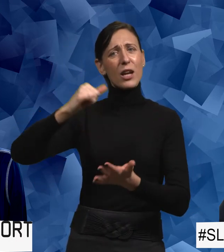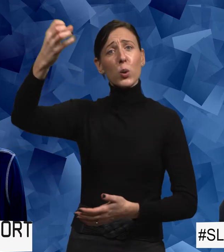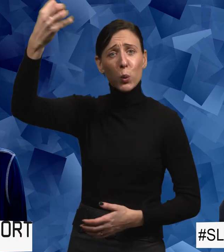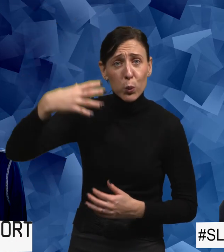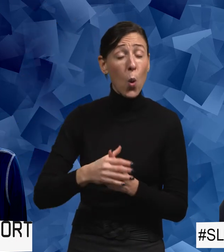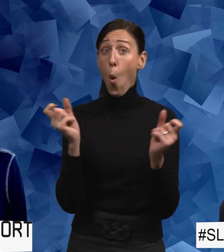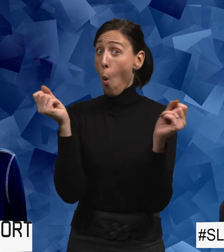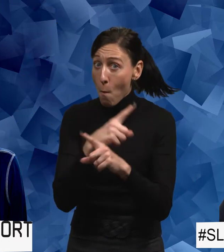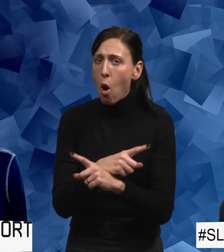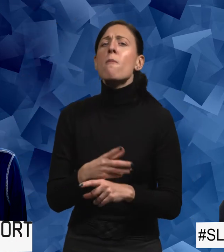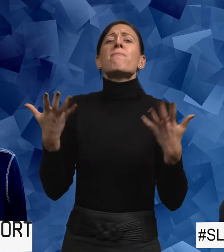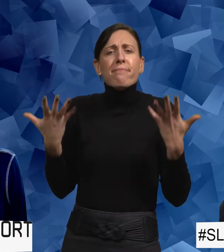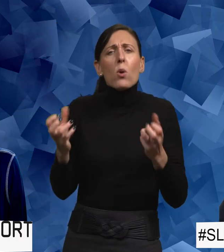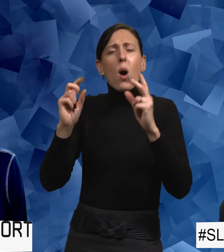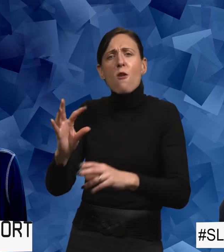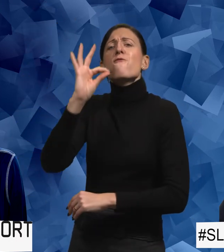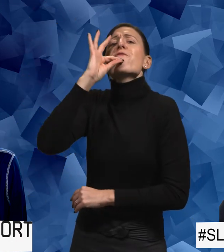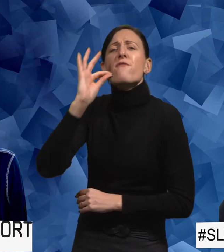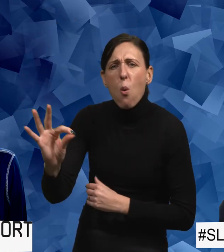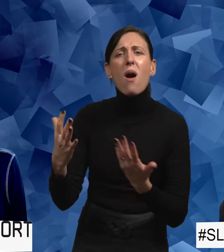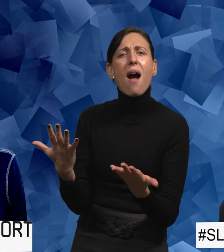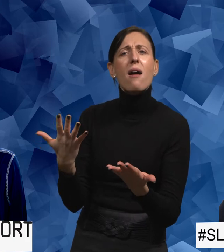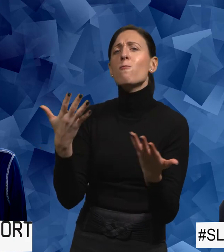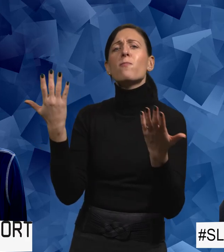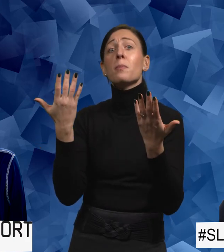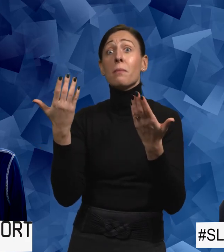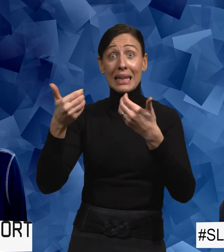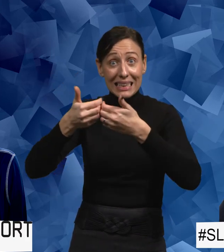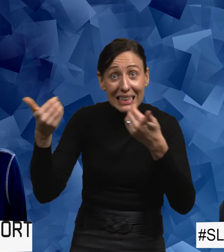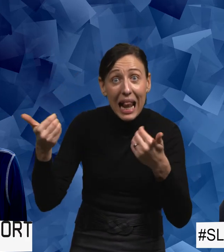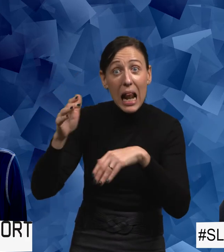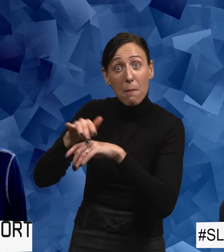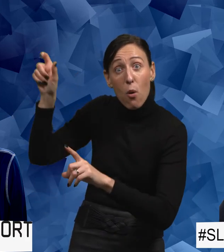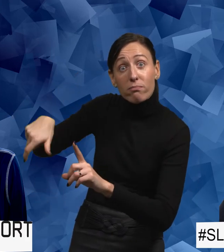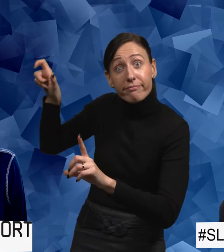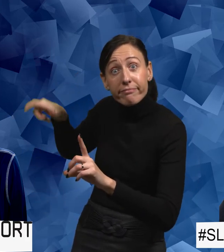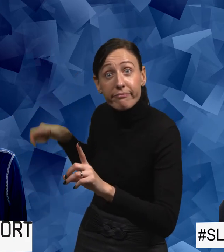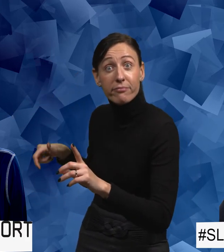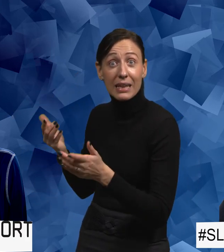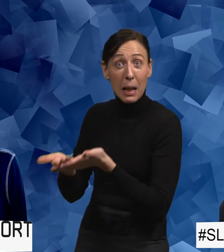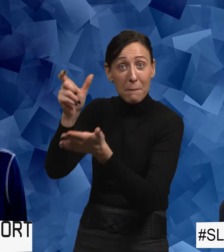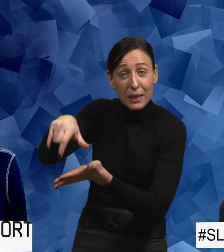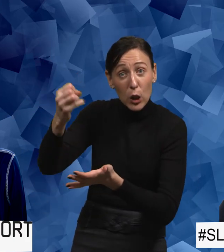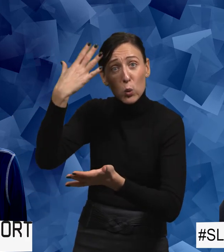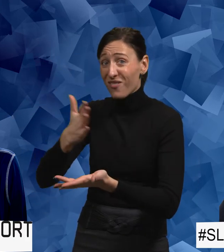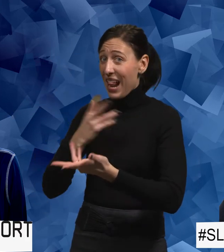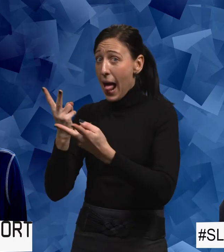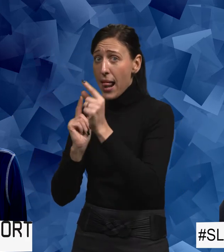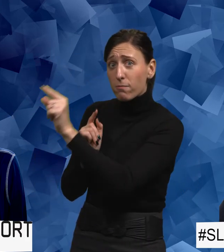Går inte det? Ja, då är det. Alltså att fråga. Ja, är det skillnad när olika duschar dig? Vilken